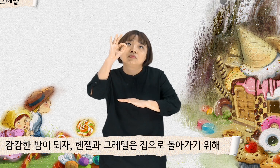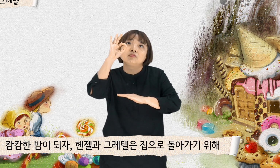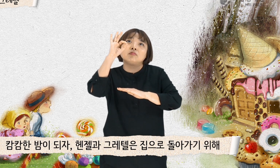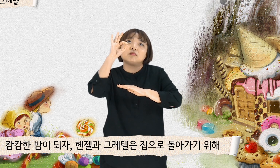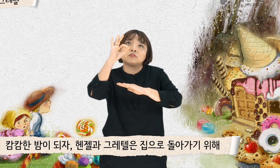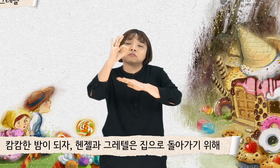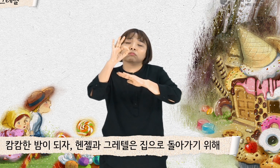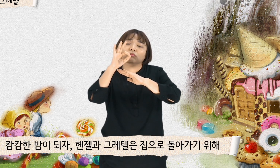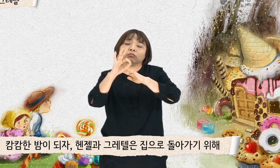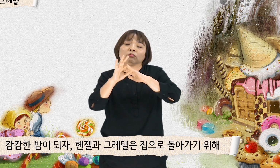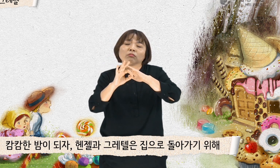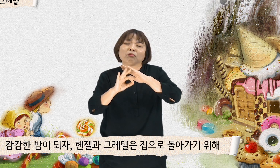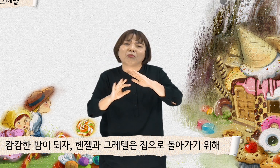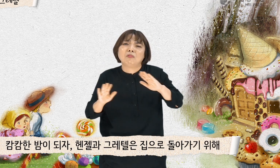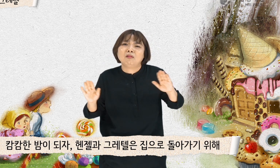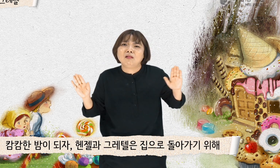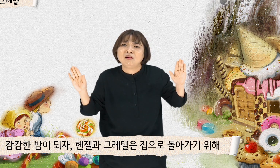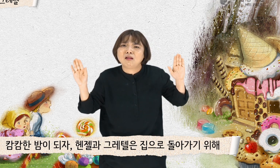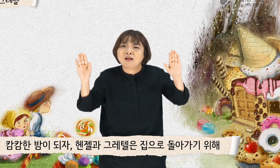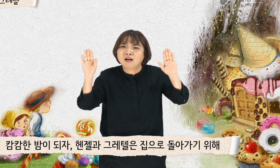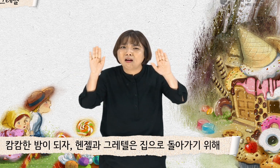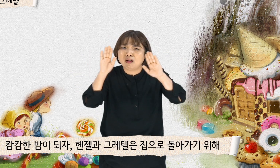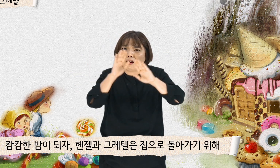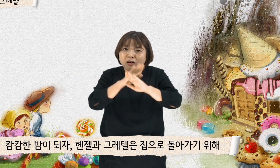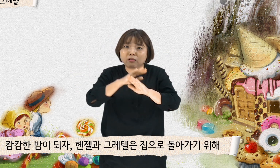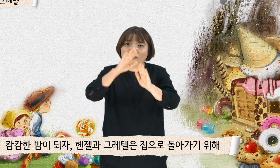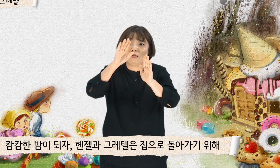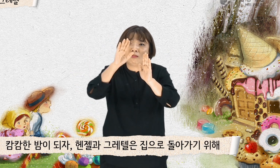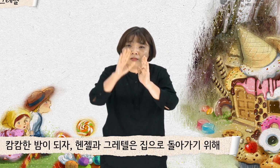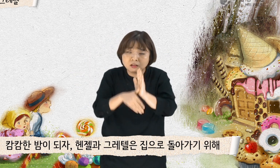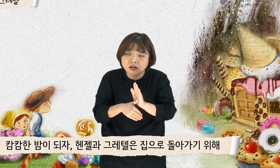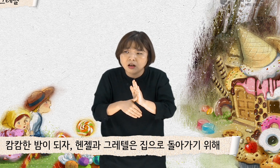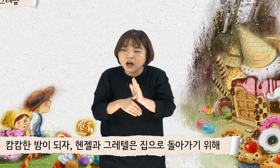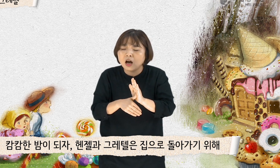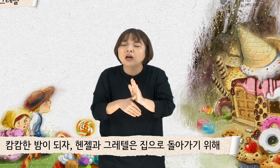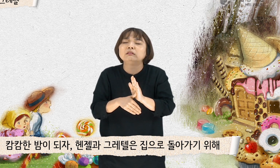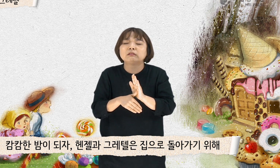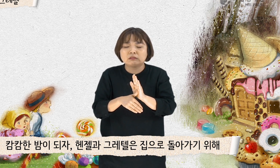캄캄한 밤이 되자 핸젤과 그레텔은 집으로 돌아가기 위해